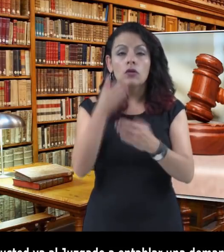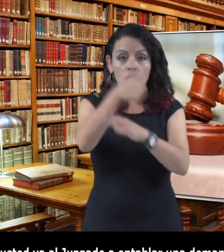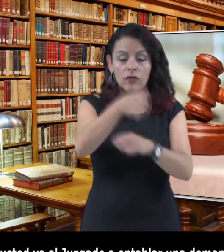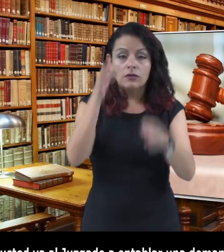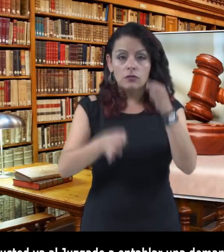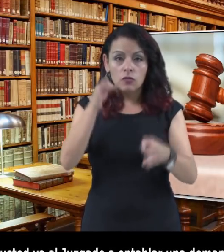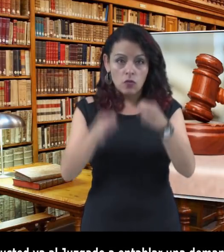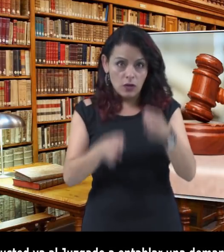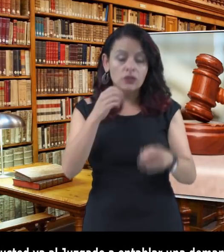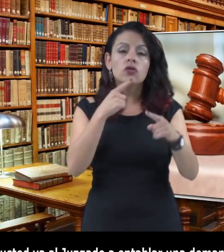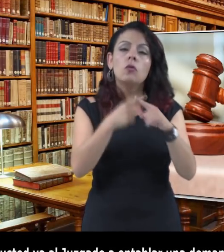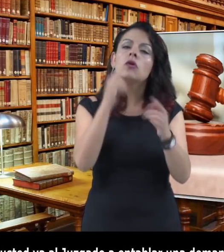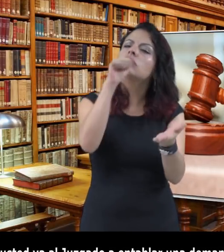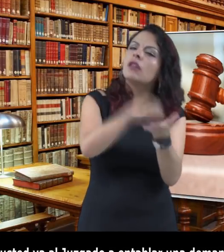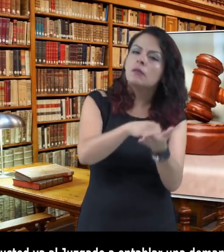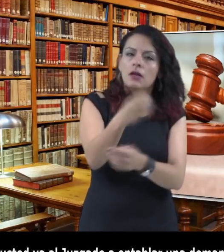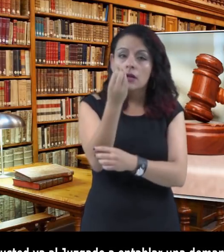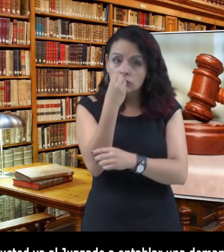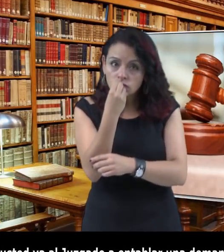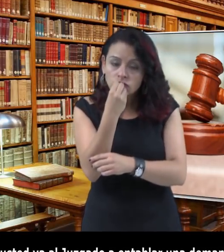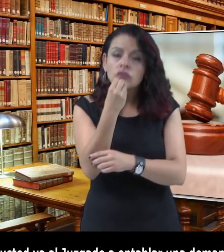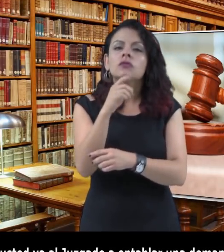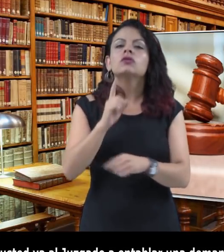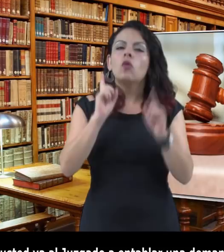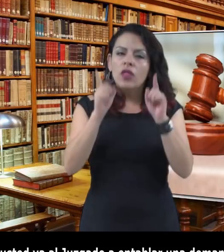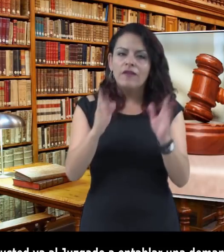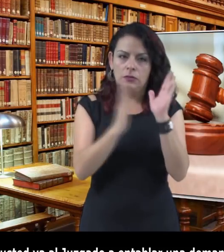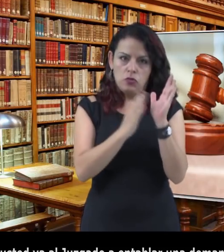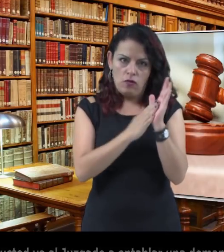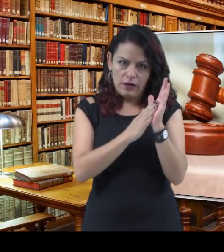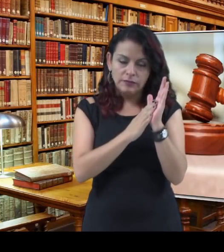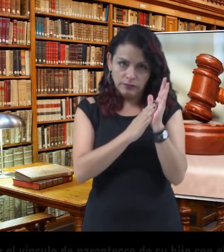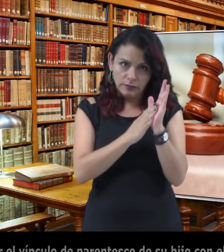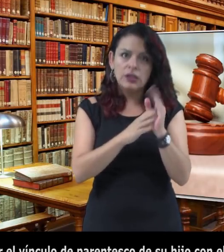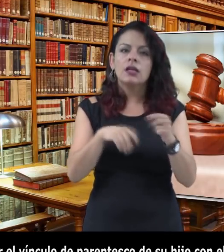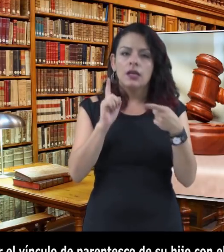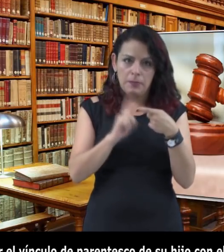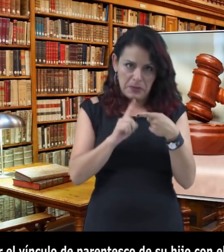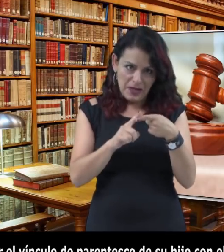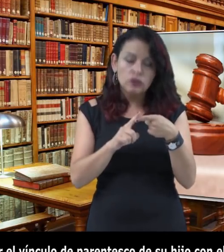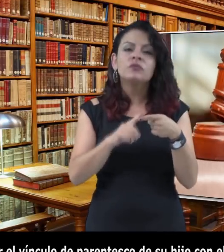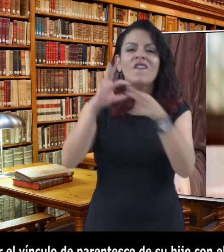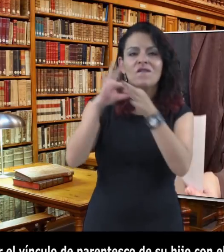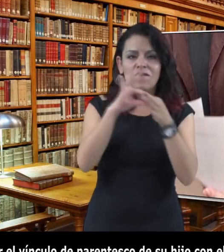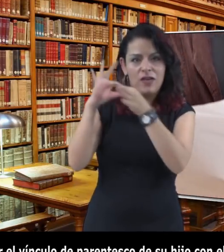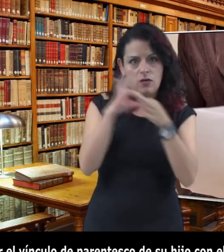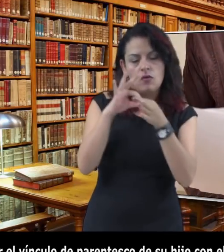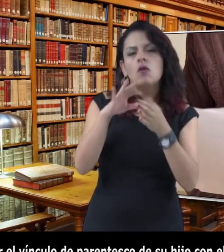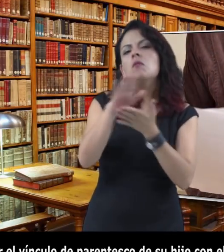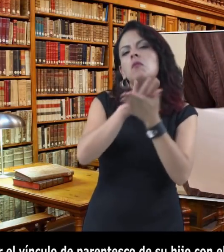usted va al juzgado, a entablar una demanda por pensión de alimentos, debe presentar las siguientes pruebas. Primero, mostrar el vínculo de parentesco de